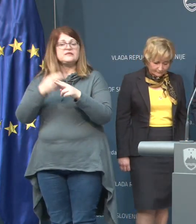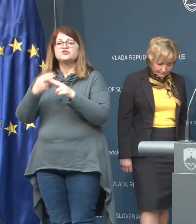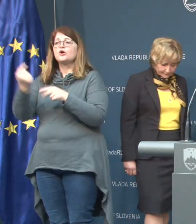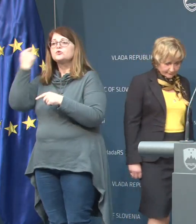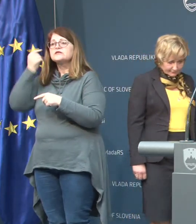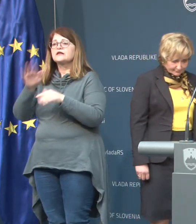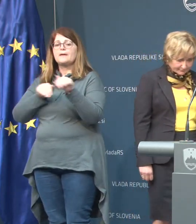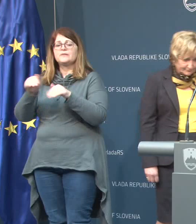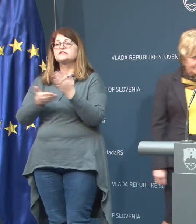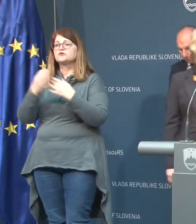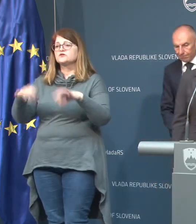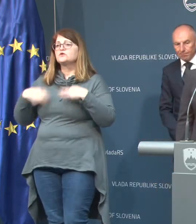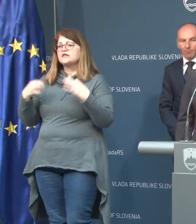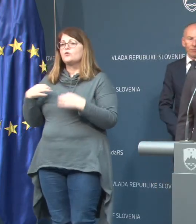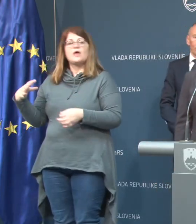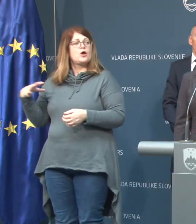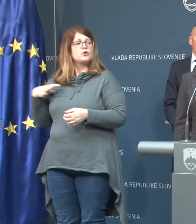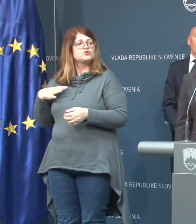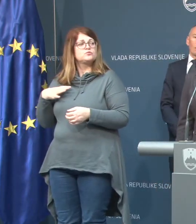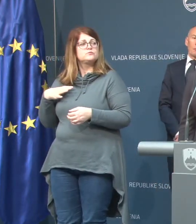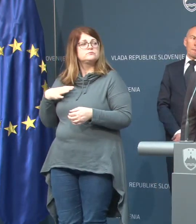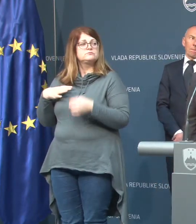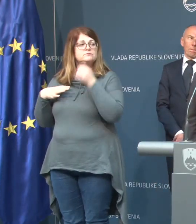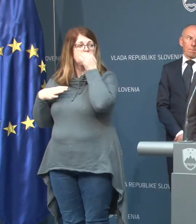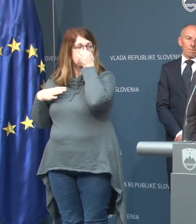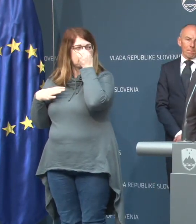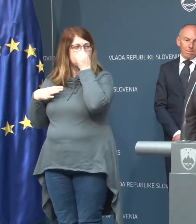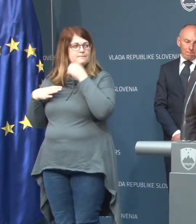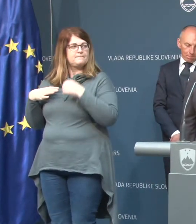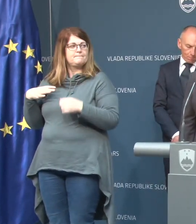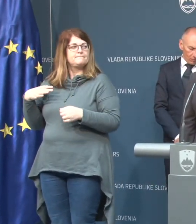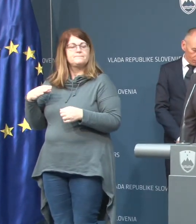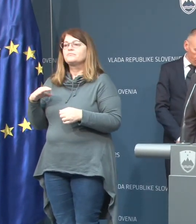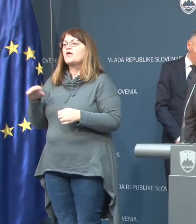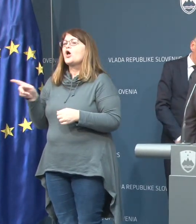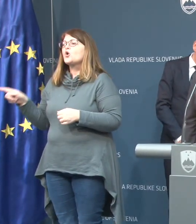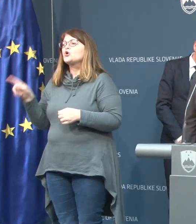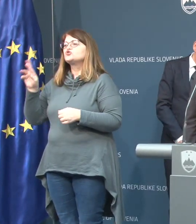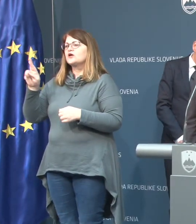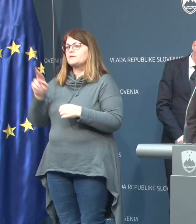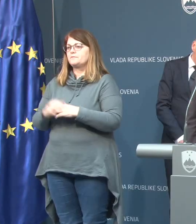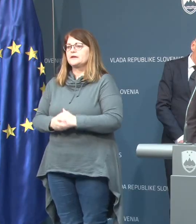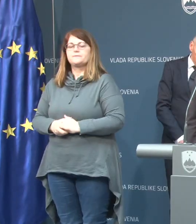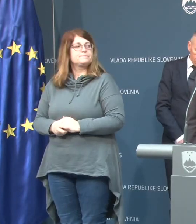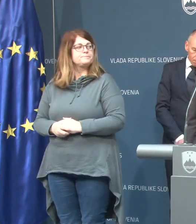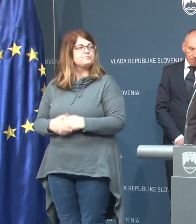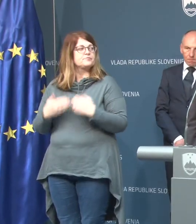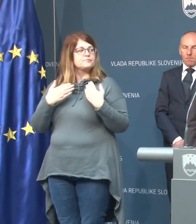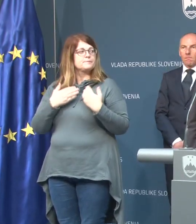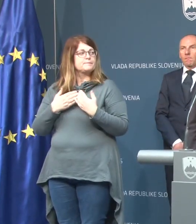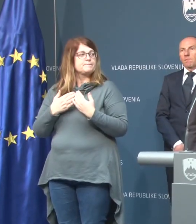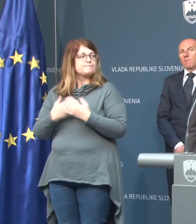sekretar pa na ministr za zdrave, gospod Sinopsi, Simona, Boram še krepar in voljte, se prečujem. Hvala.